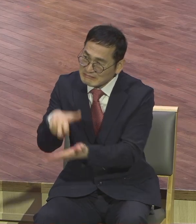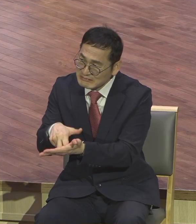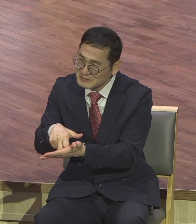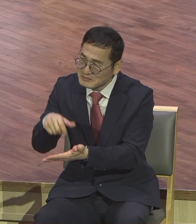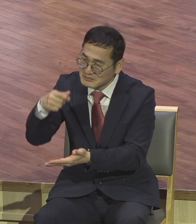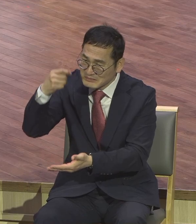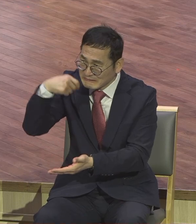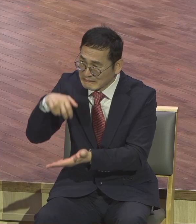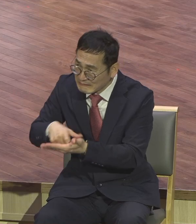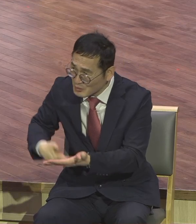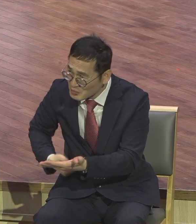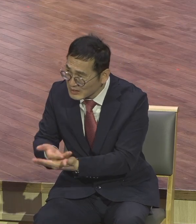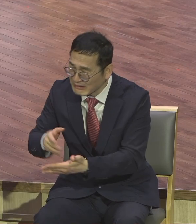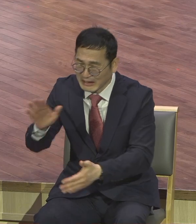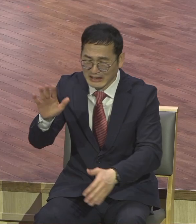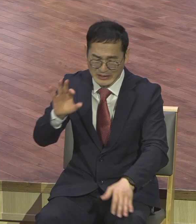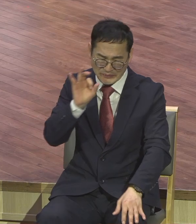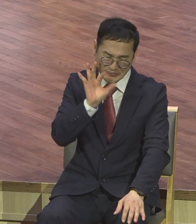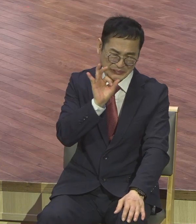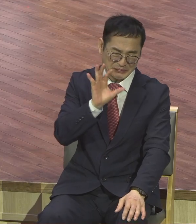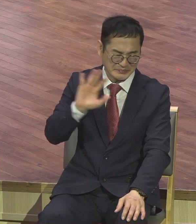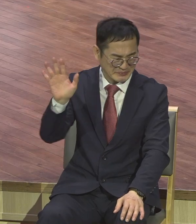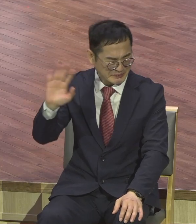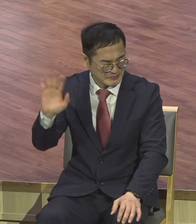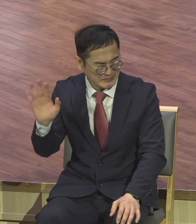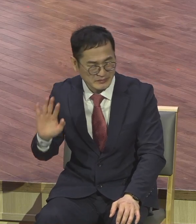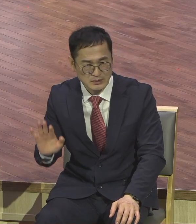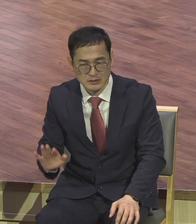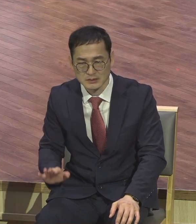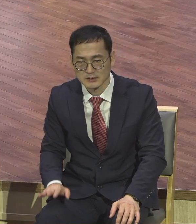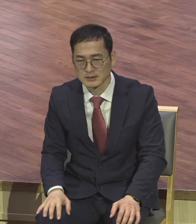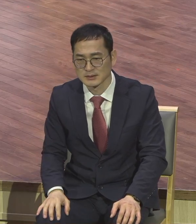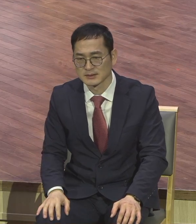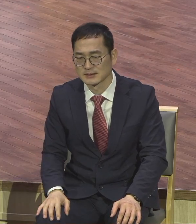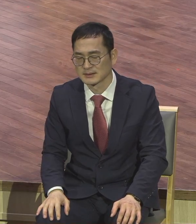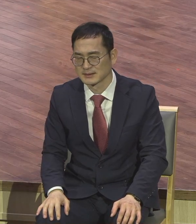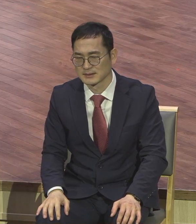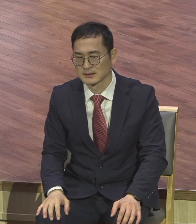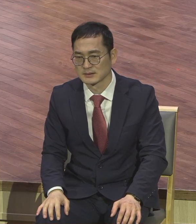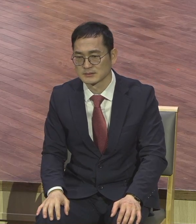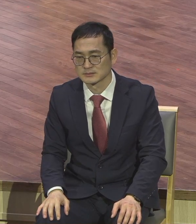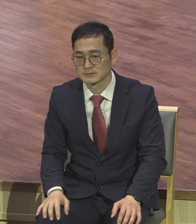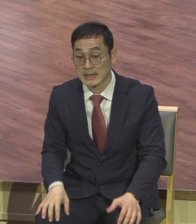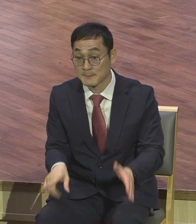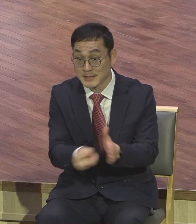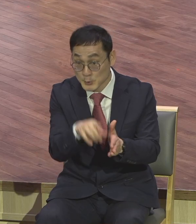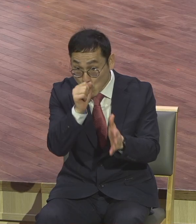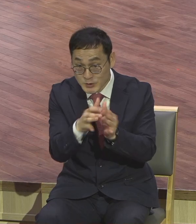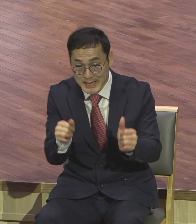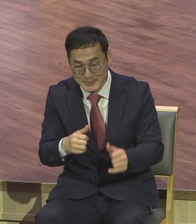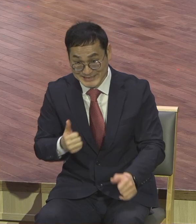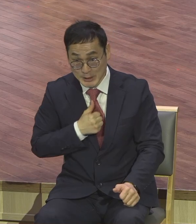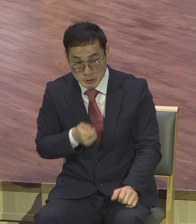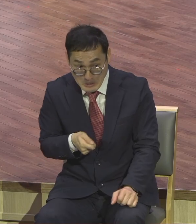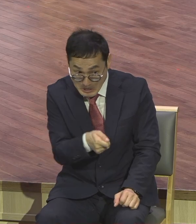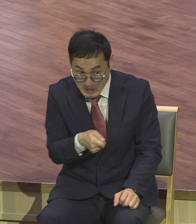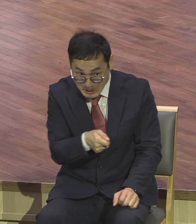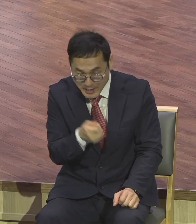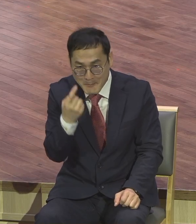삽니까? 아무리 믿음 좋아보도 한번 건드려봐야 돼요. 자동시 한번 건드려봐야 그 본색이 나옵니다. 진짜 믿음